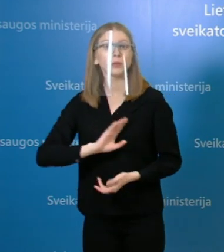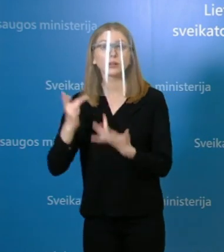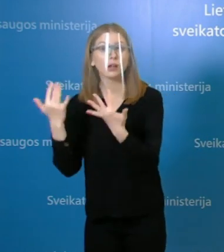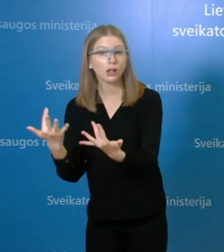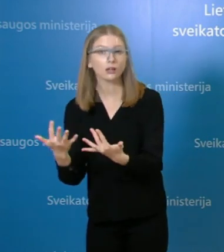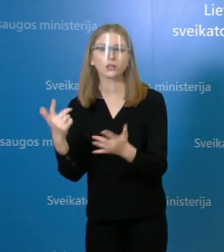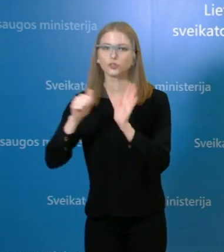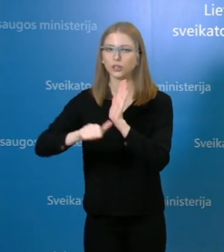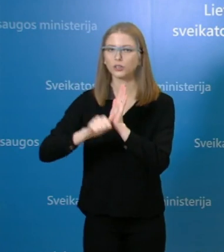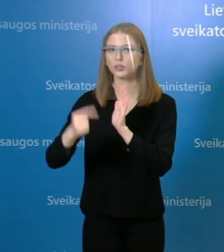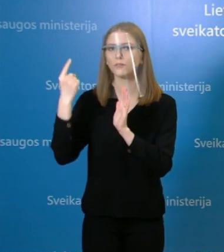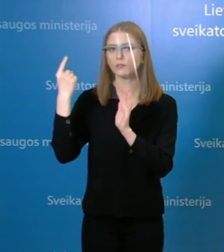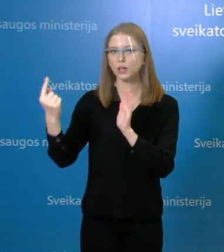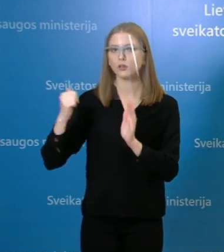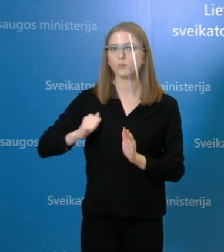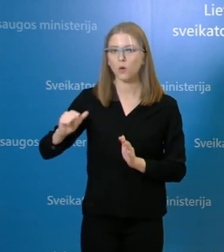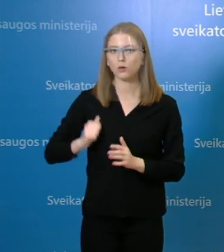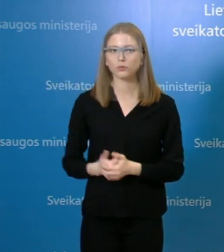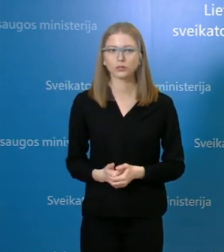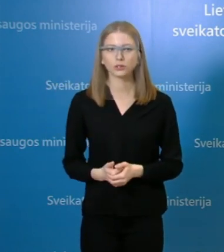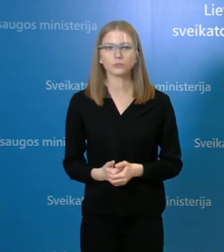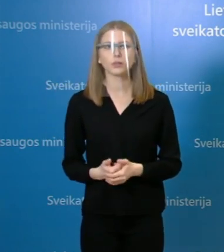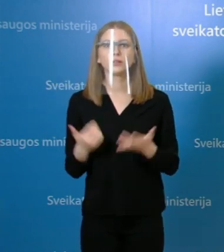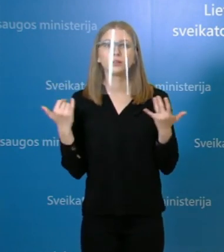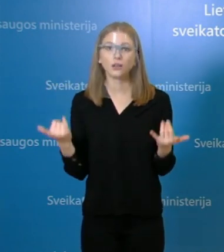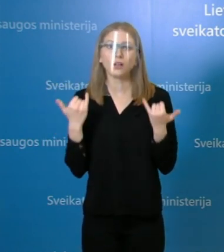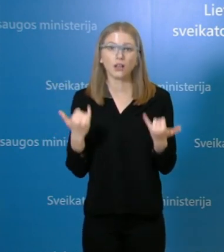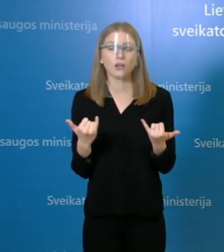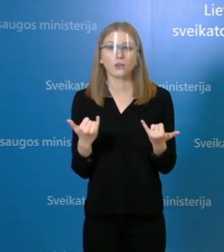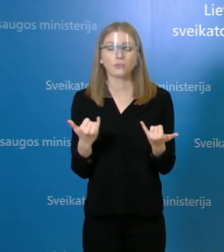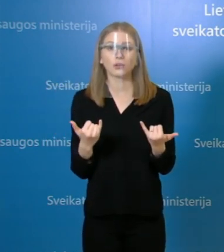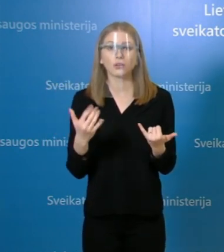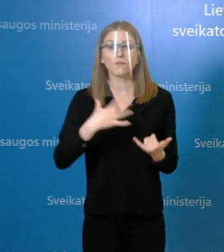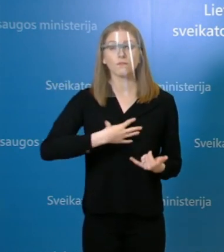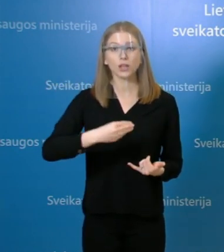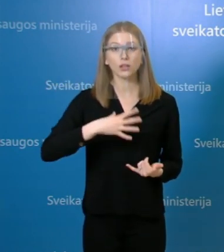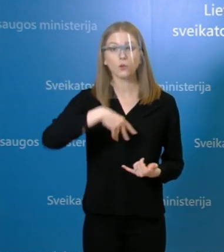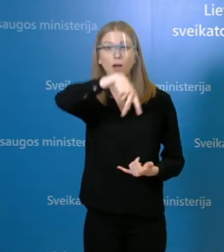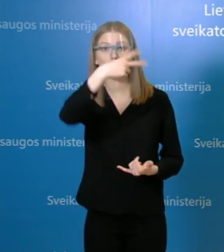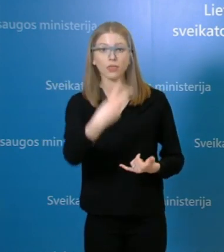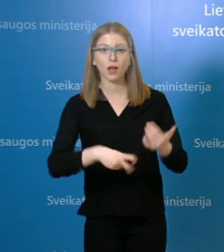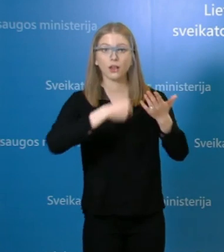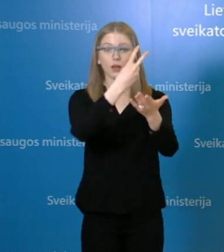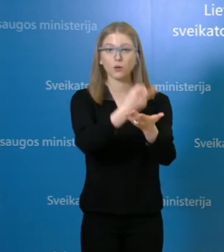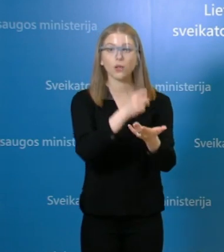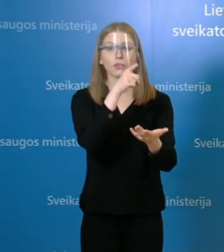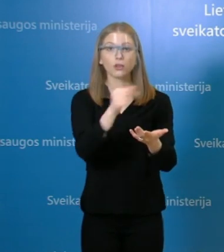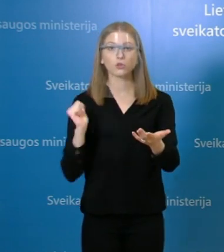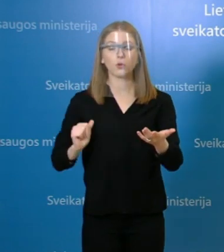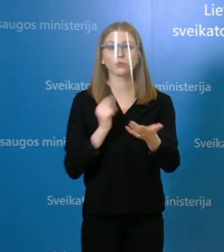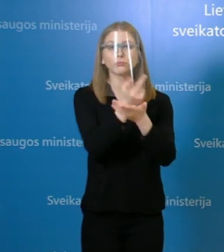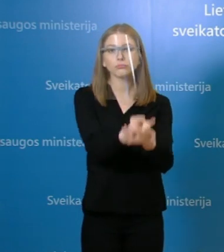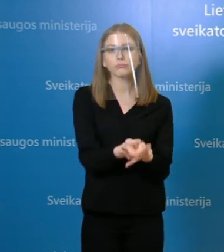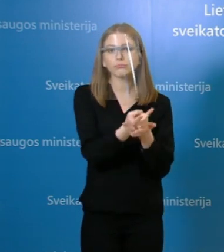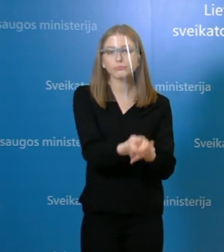61, dėja, tačiau prisidėjo vienas mirties atvejais. Tai yra Vilniaus miesto klinikinėje lygoninėje gulėjęs pacientas,